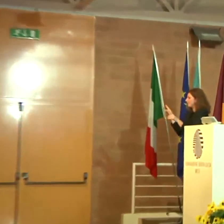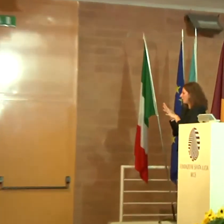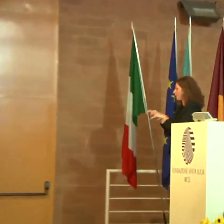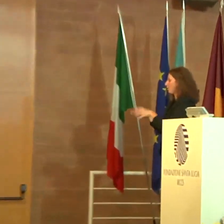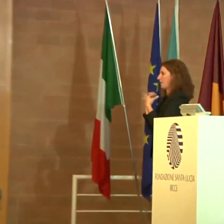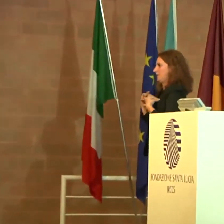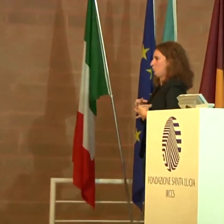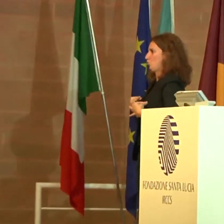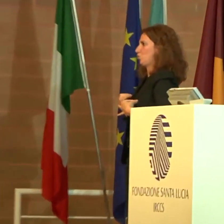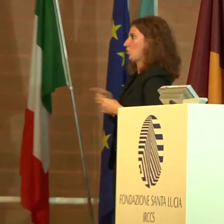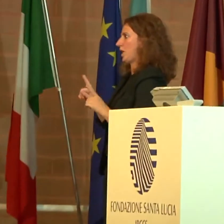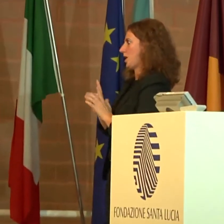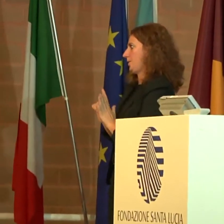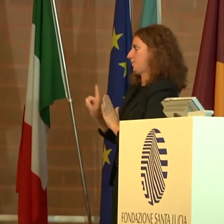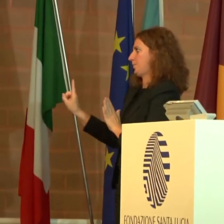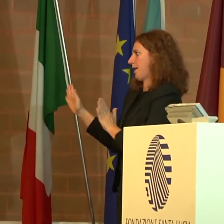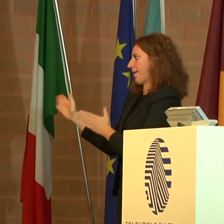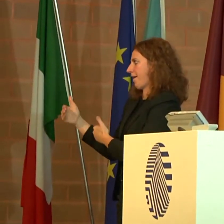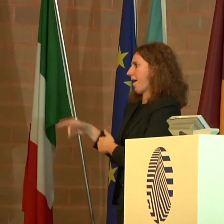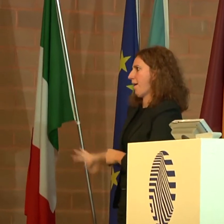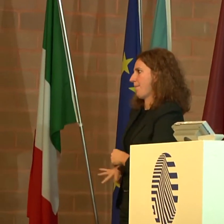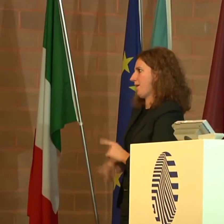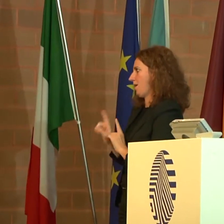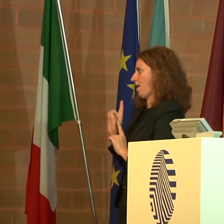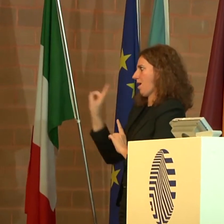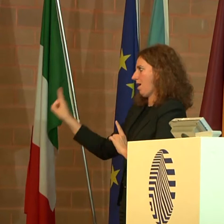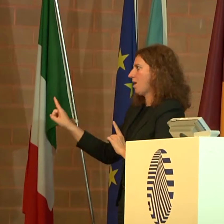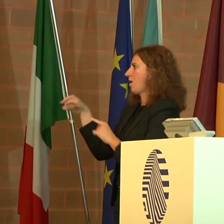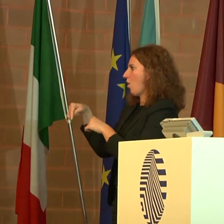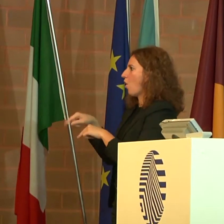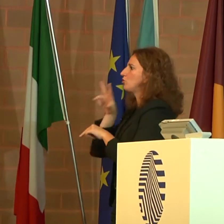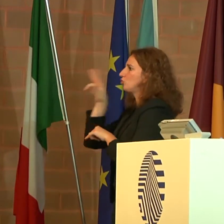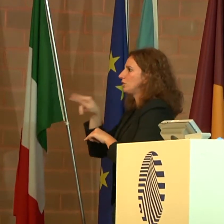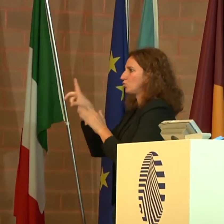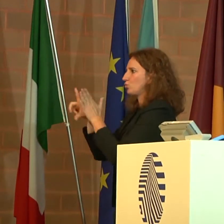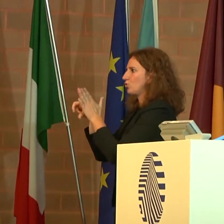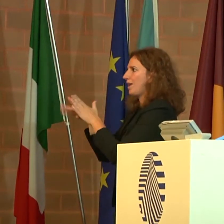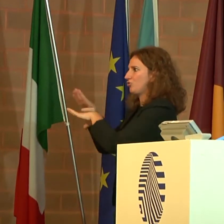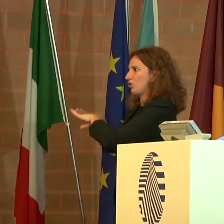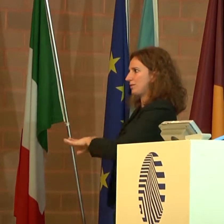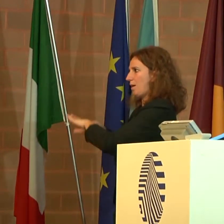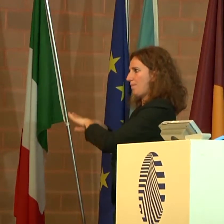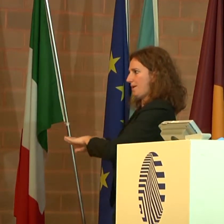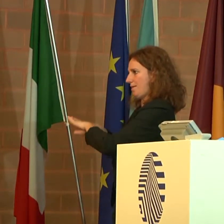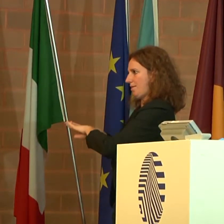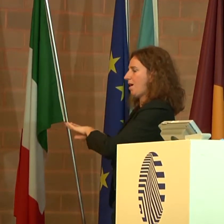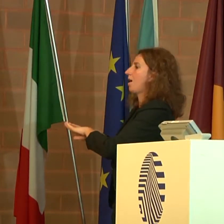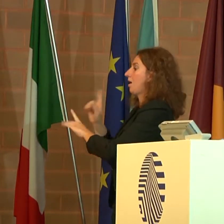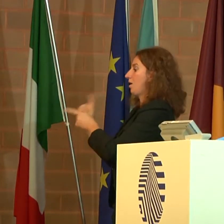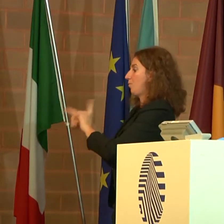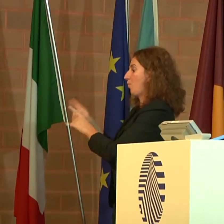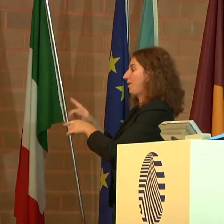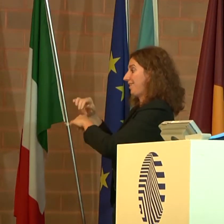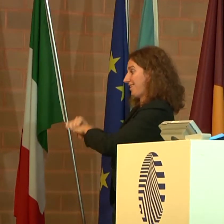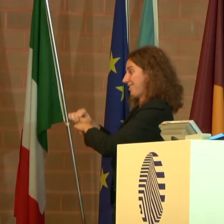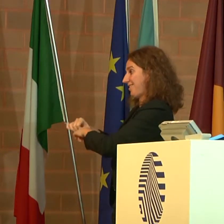istituzionali lo trattengono alla Camera dei Deputati, in quanto oggi in discussione la legge di stabilità per quanto riguarda le politiche sanitarie è